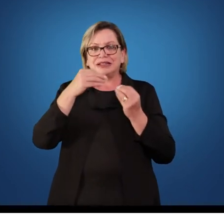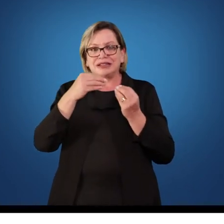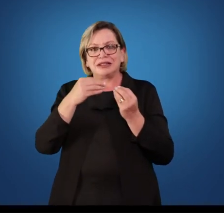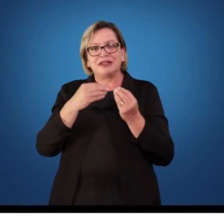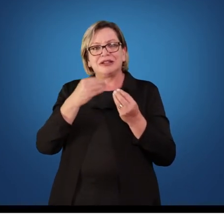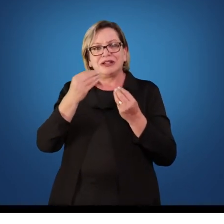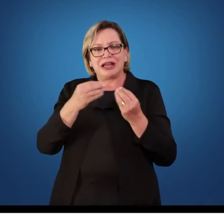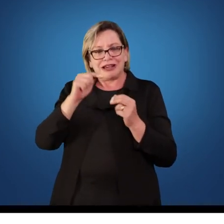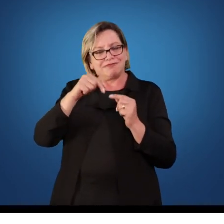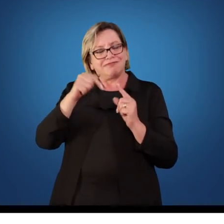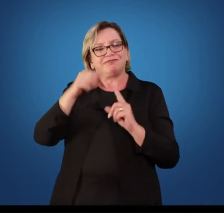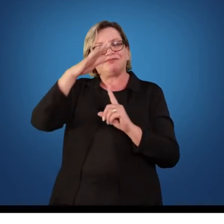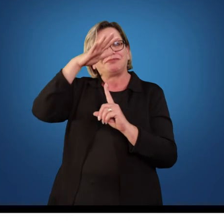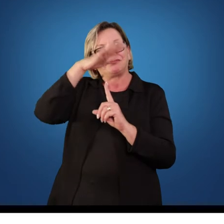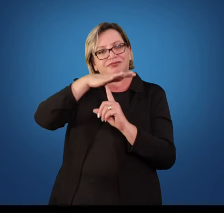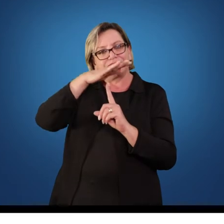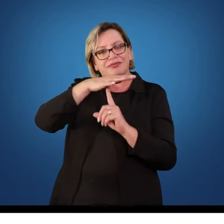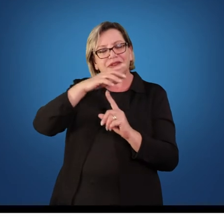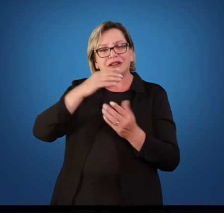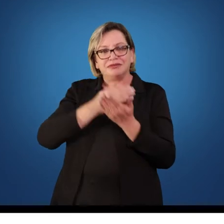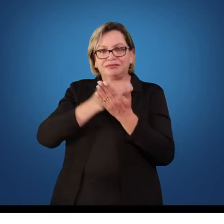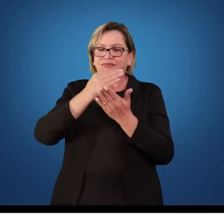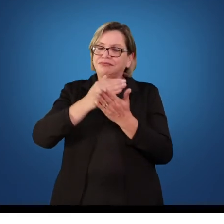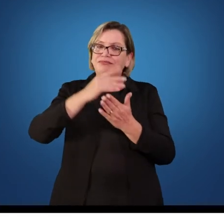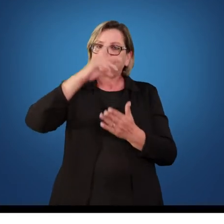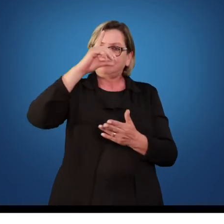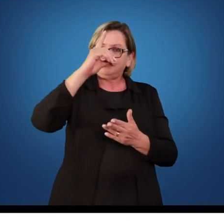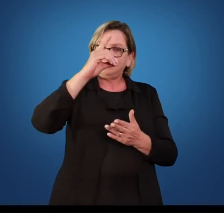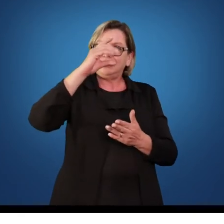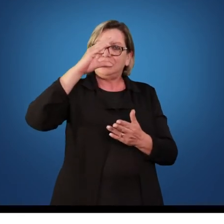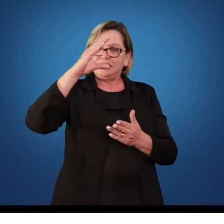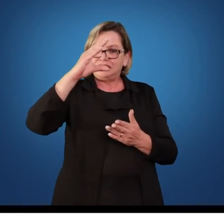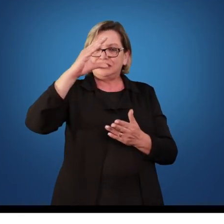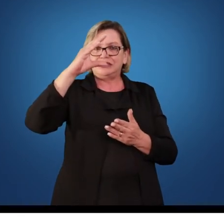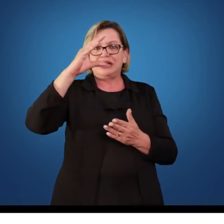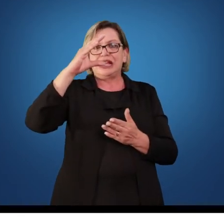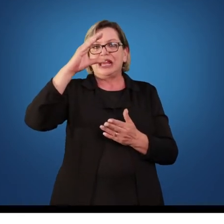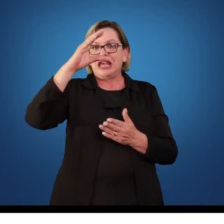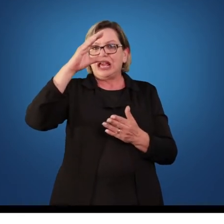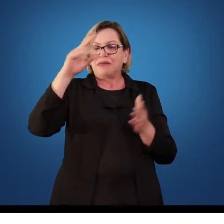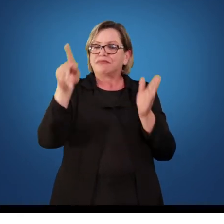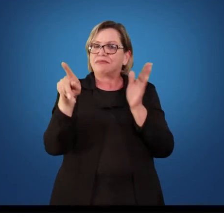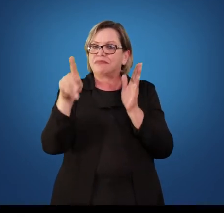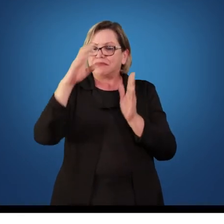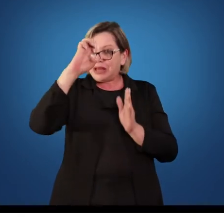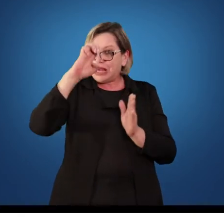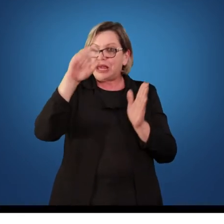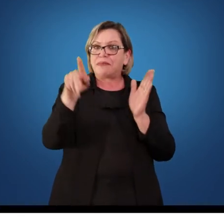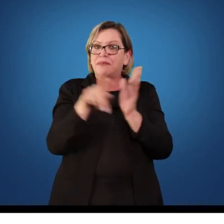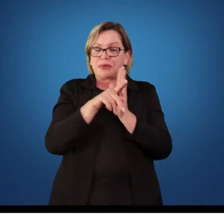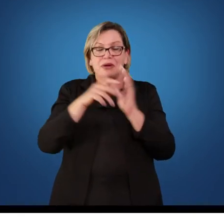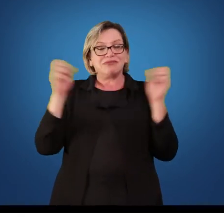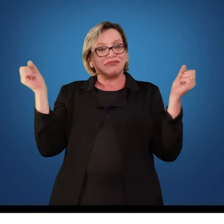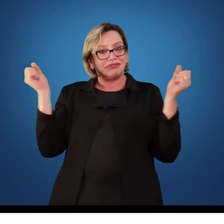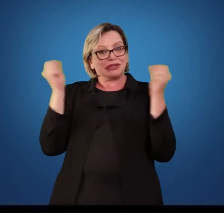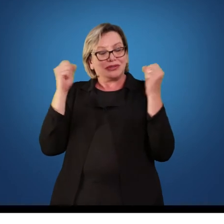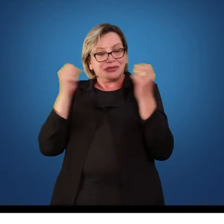no Estado do Paraná, nós tivemos as diretrizes curriculares de Educação Física, que foram publicadas em 2008, como que nós podemos